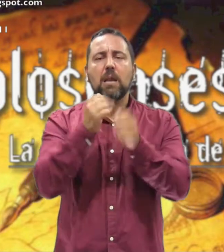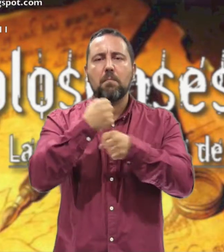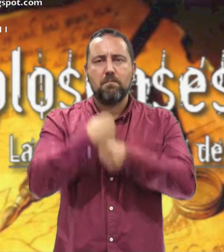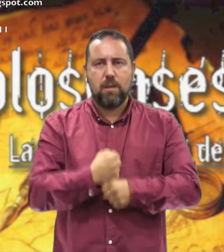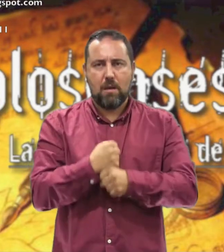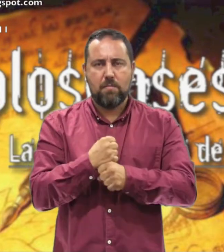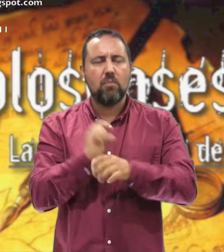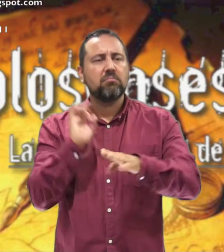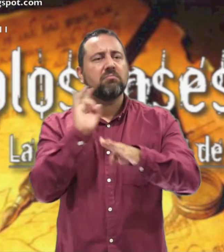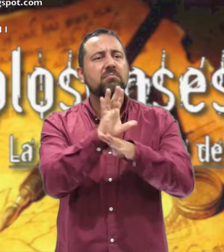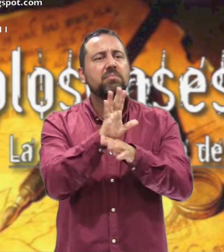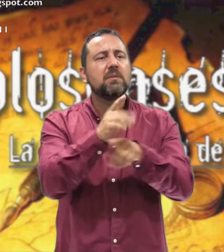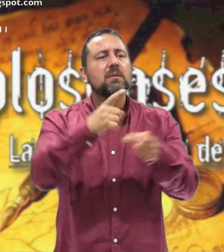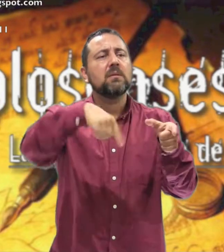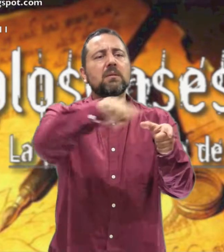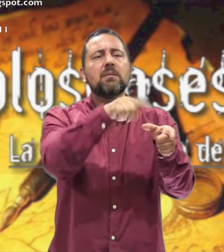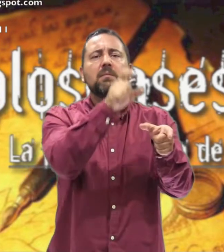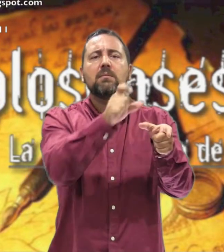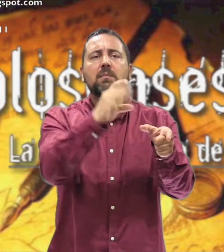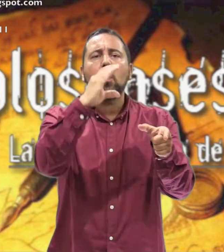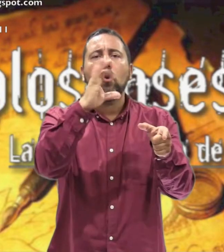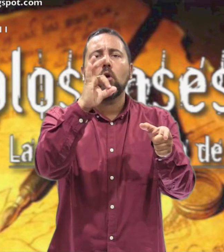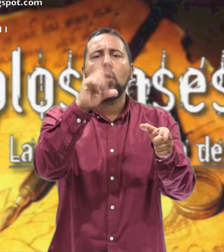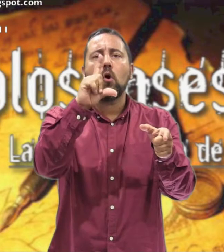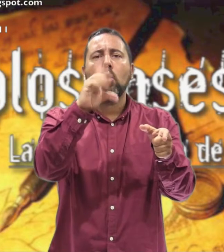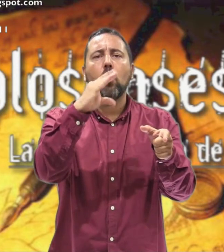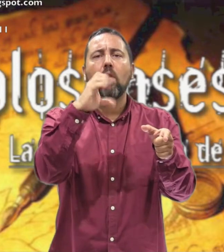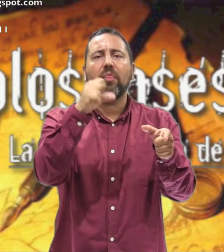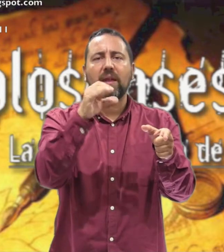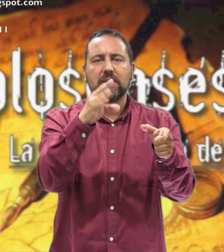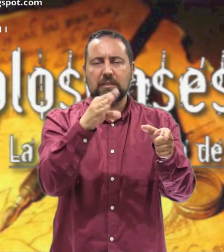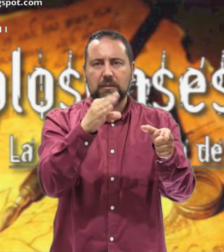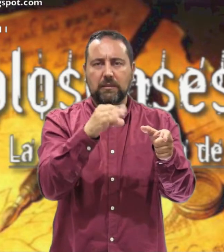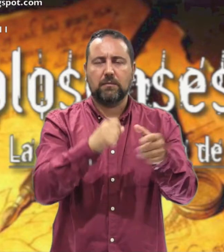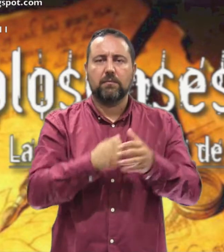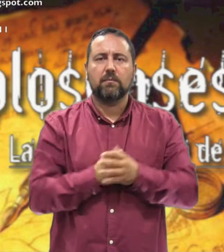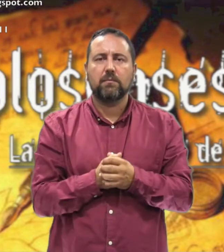Lectura de la carta del apóstol San Pablo A los colosenses